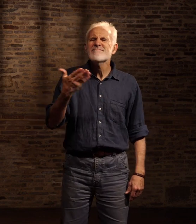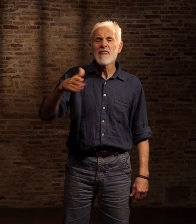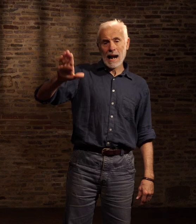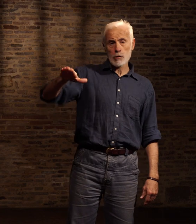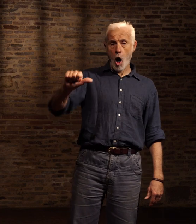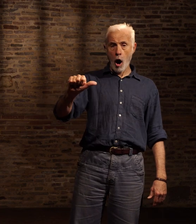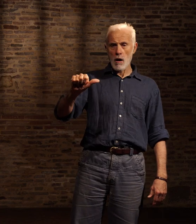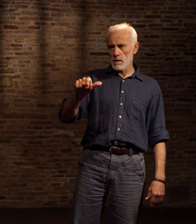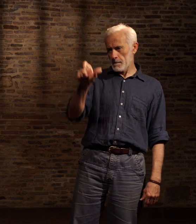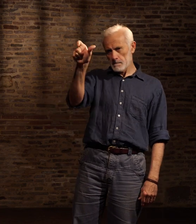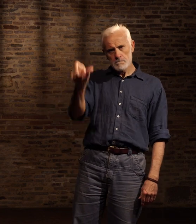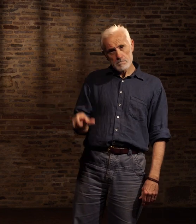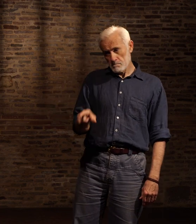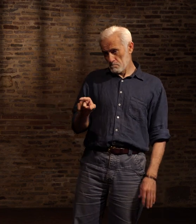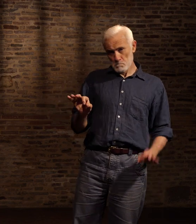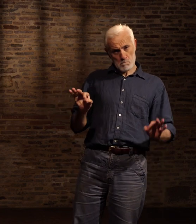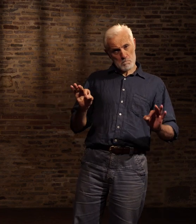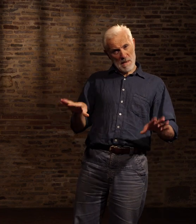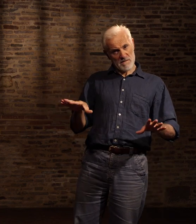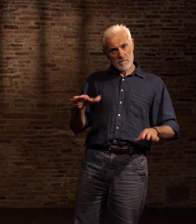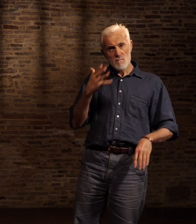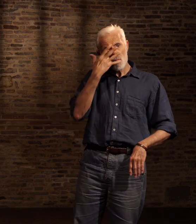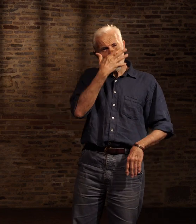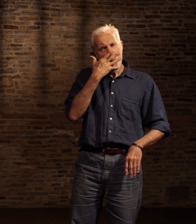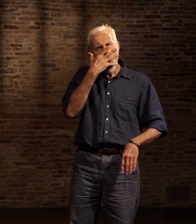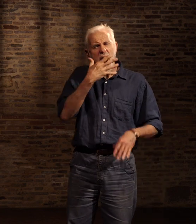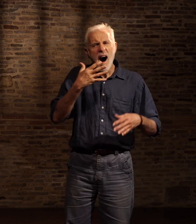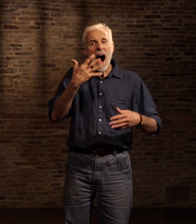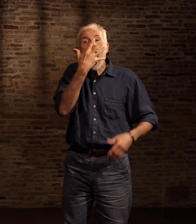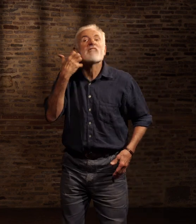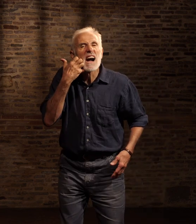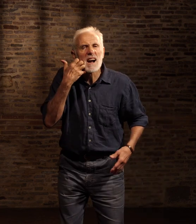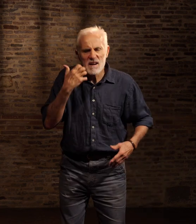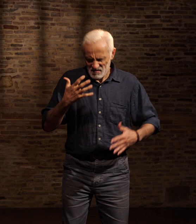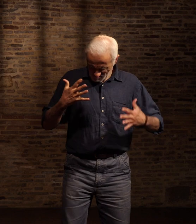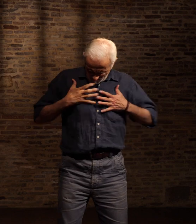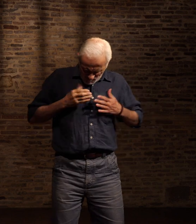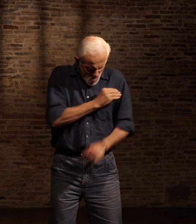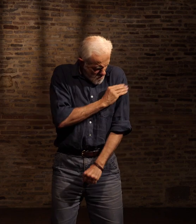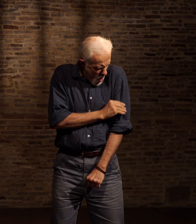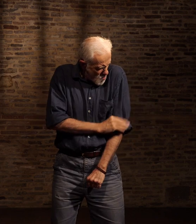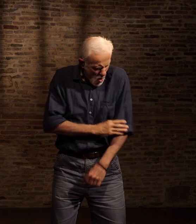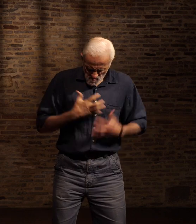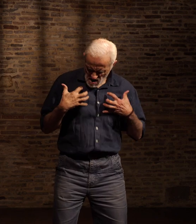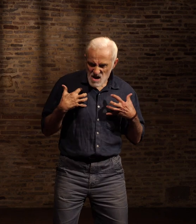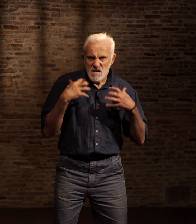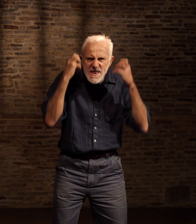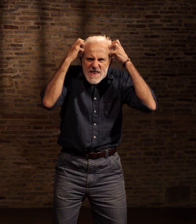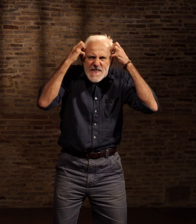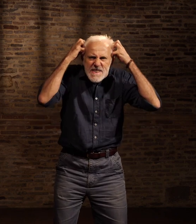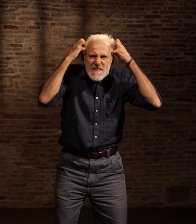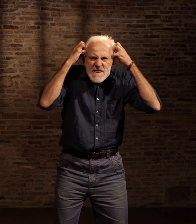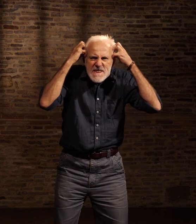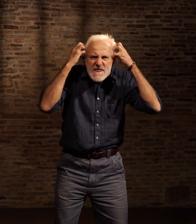Il présentait toutes les caractéristiques de l'Africain classique Corps trapu et musclé Lèvres épaisses et cheveux rêches